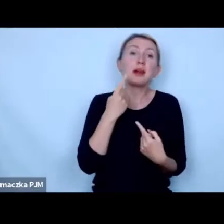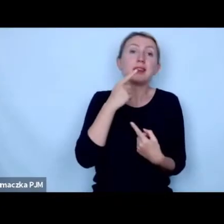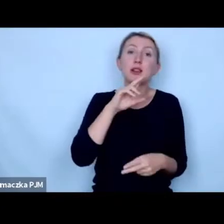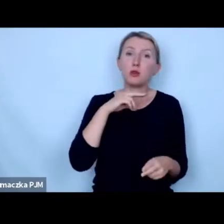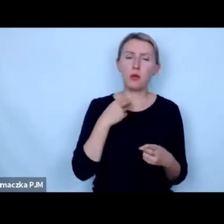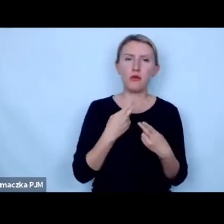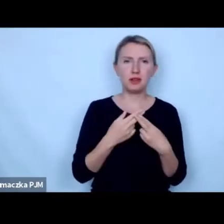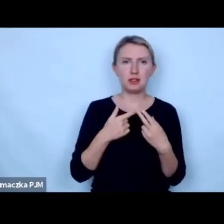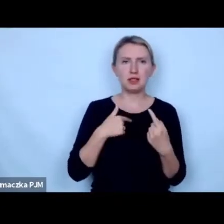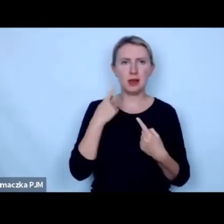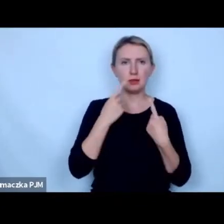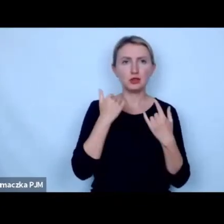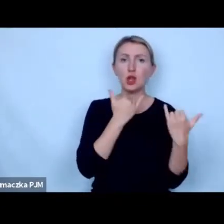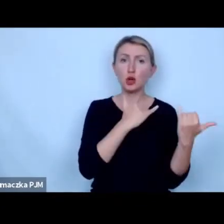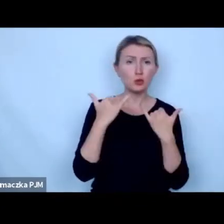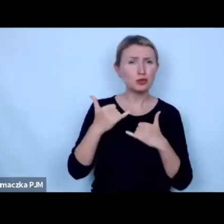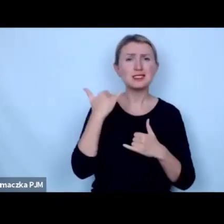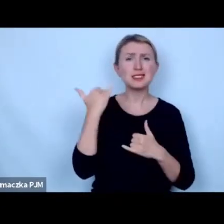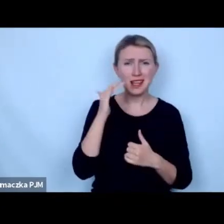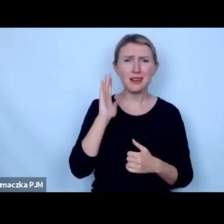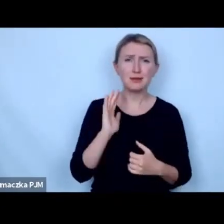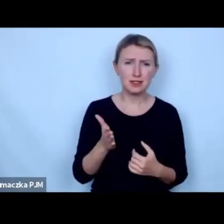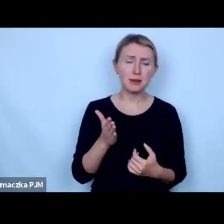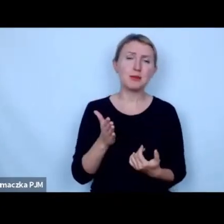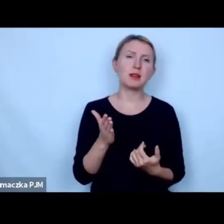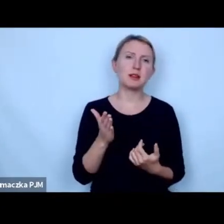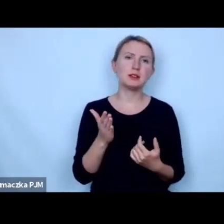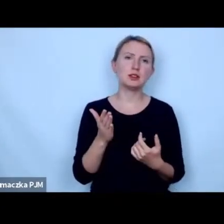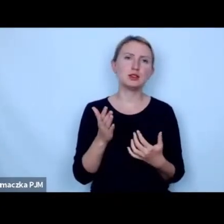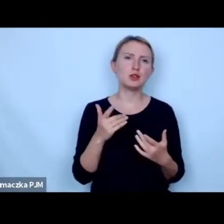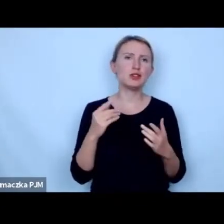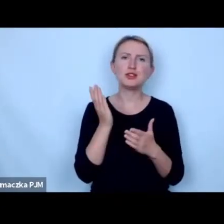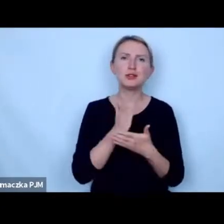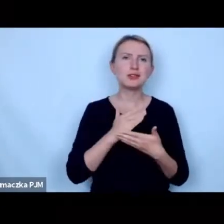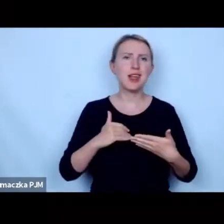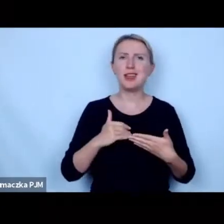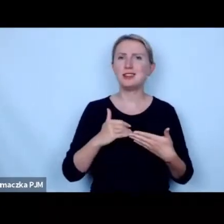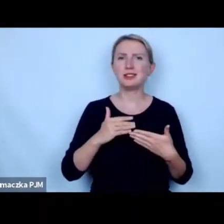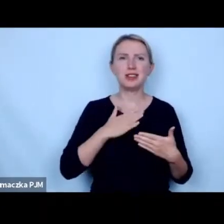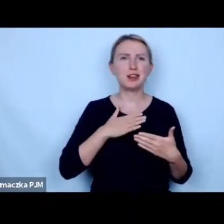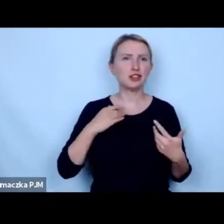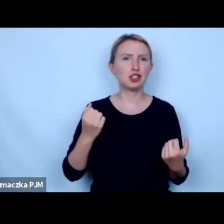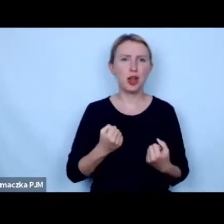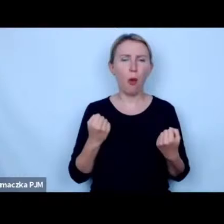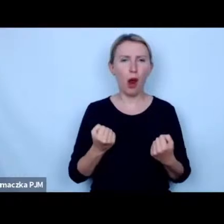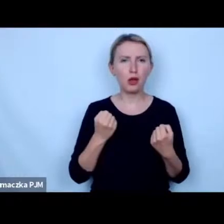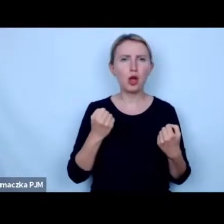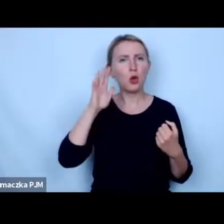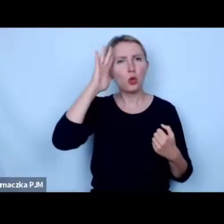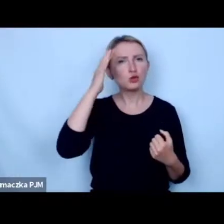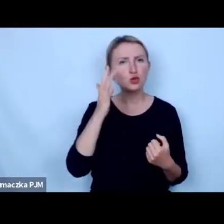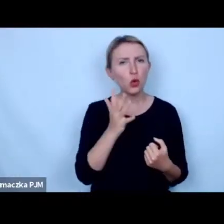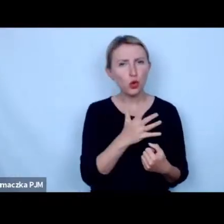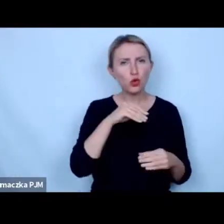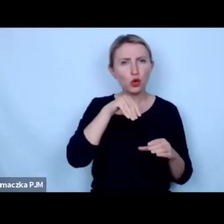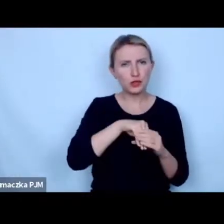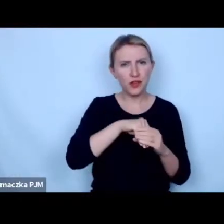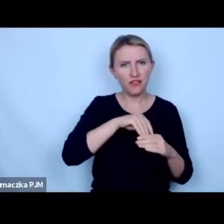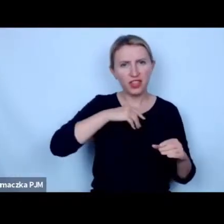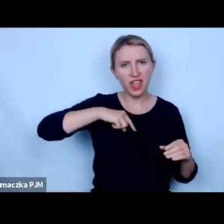ja myślę że pewne różnice pozostaną zawsze że to jest integralna część po prostu naszej działalności naszej różnorodności wewnętrznej